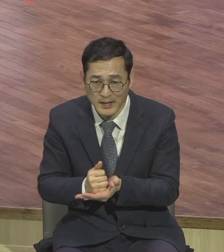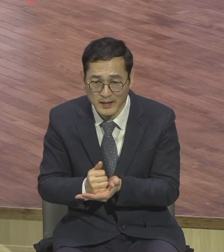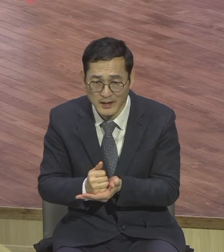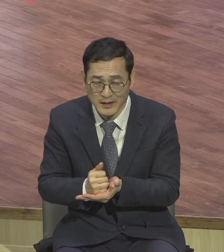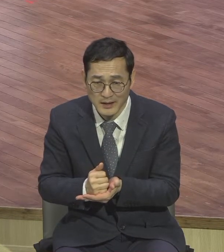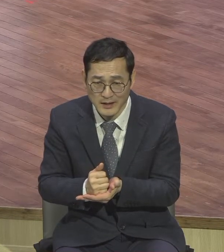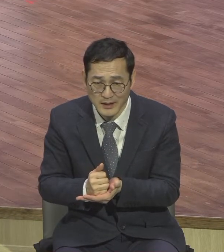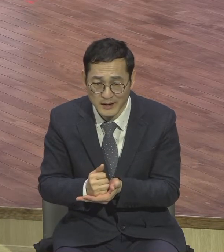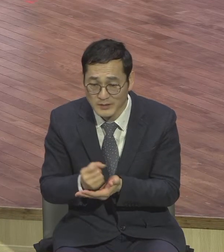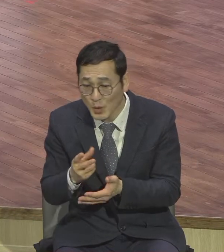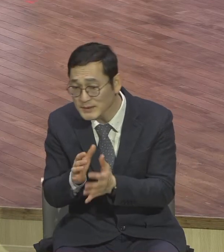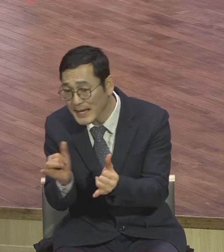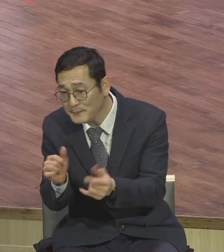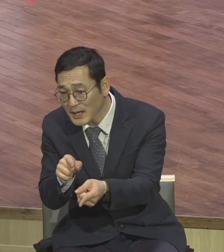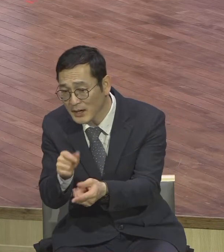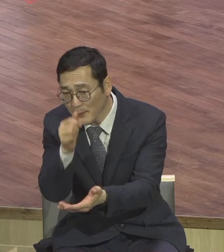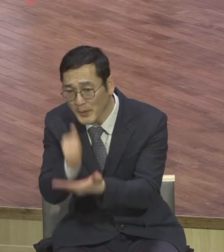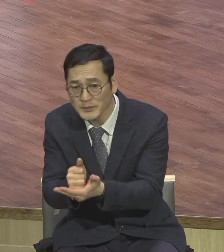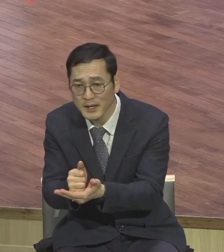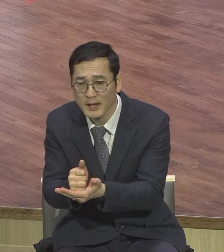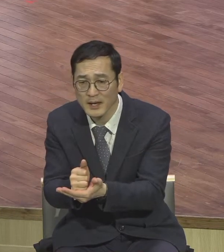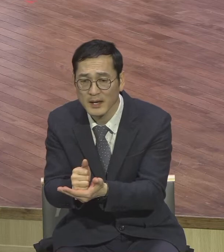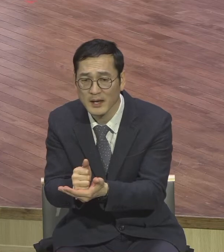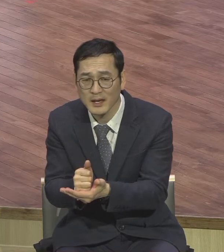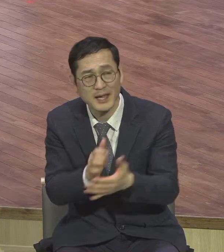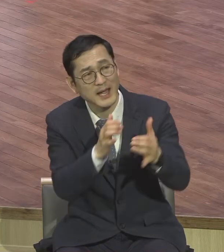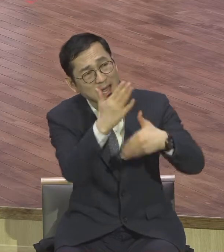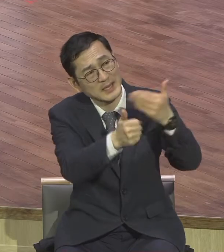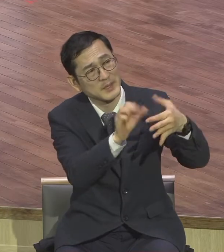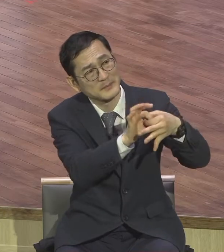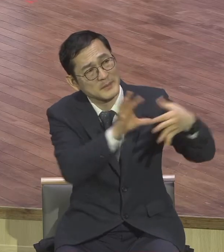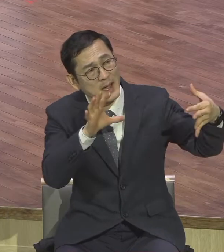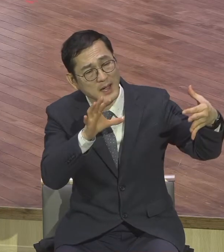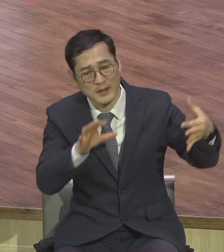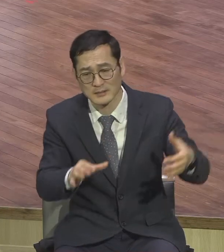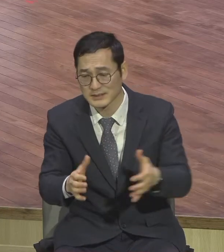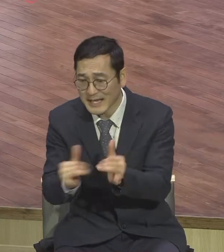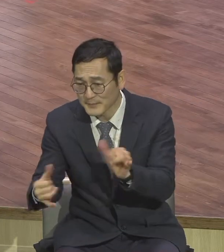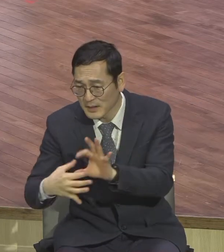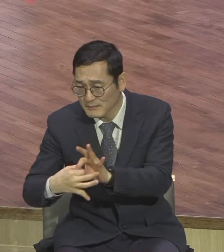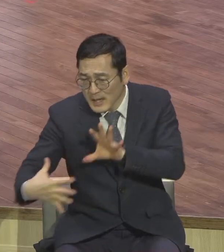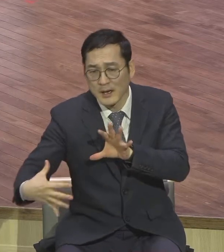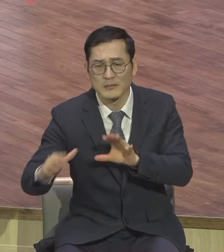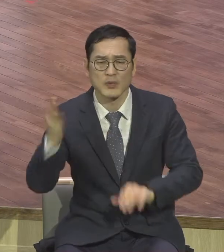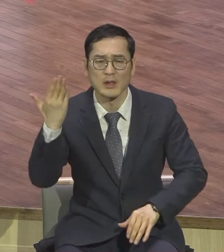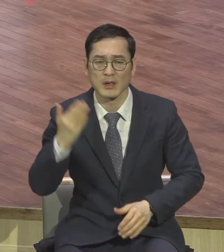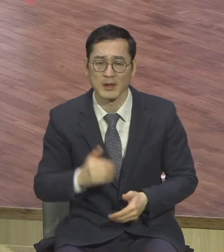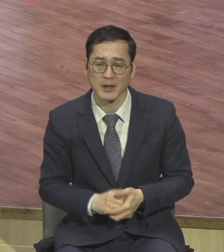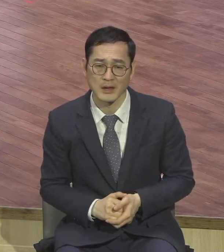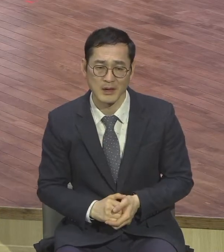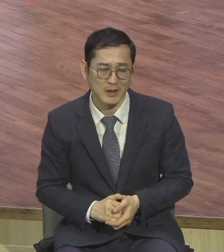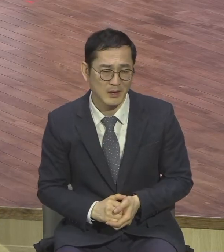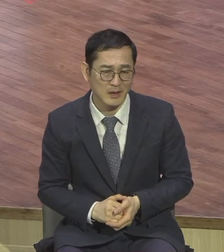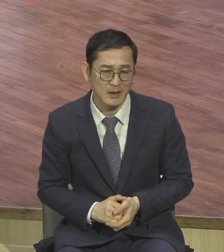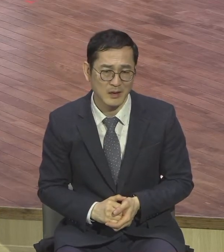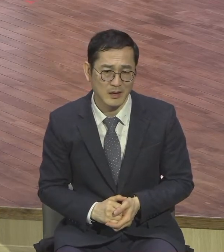하나님의 관계가 단절되니까 인간과의 형제간에 죽여 같은 친형제인데 살인사건이나